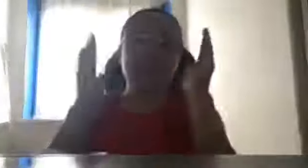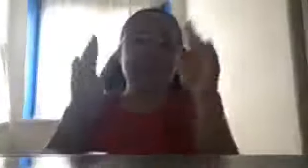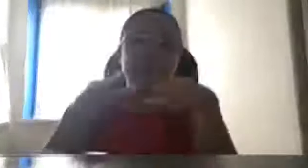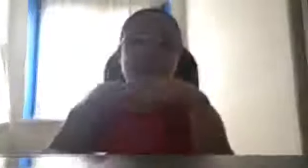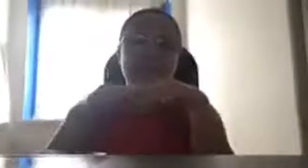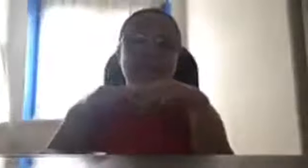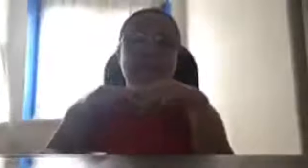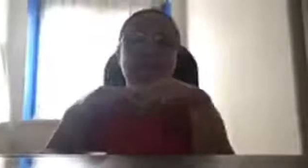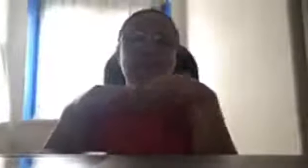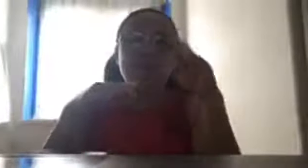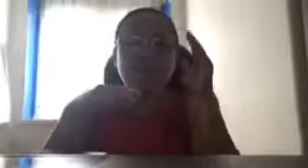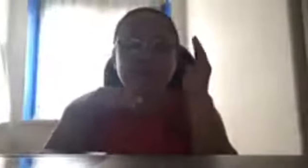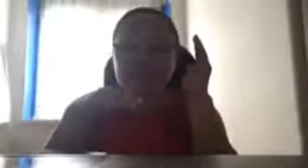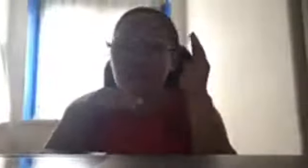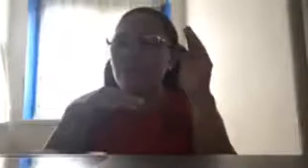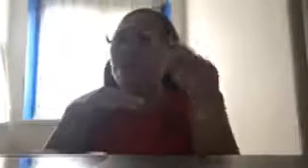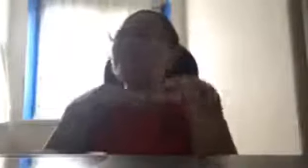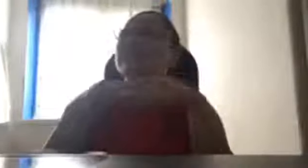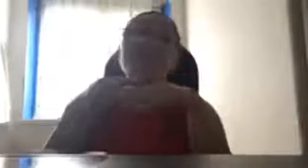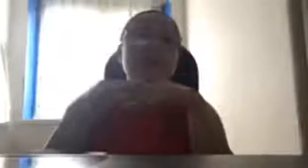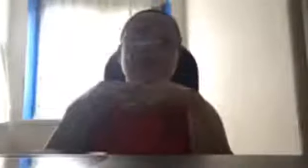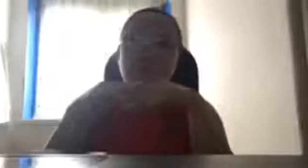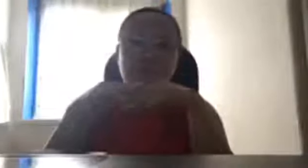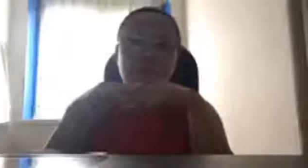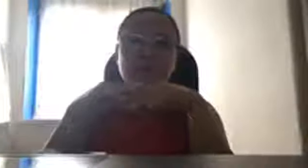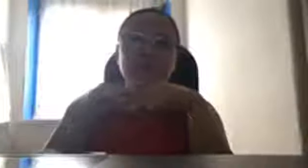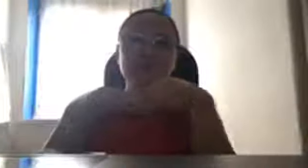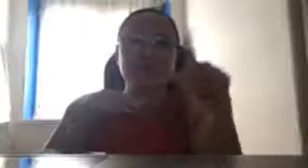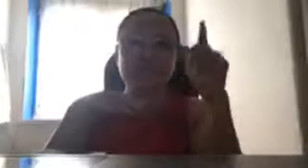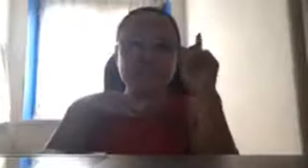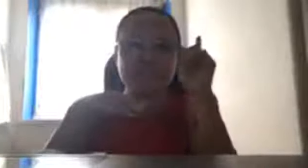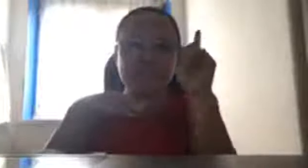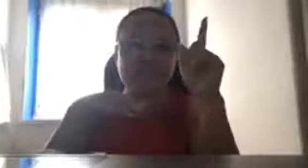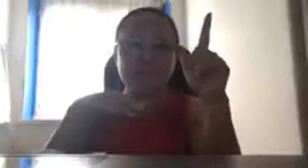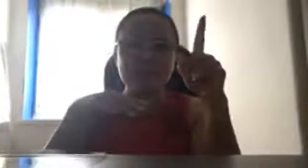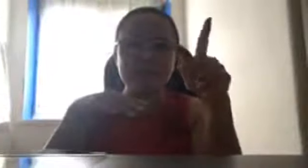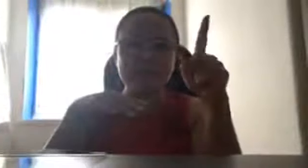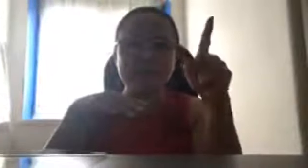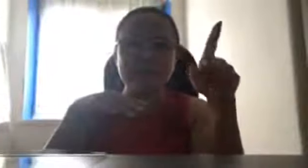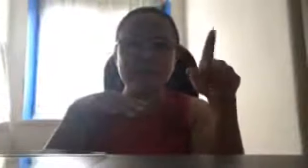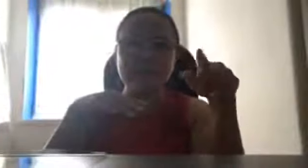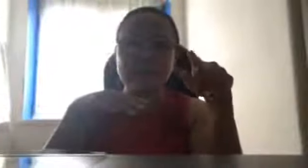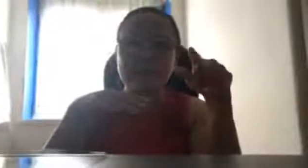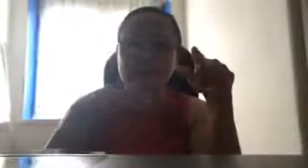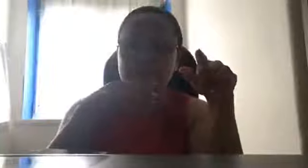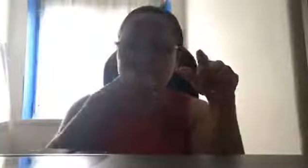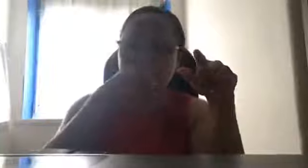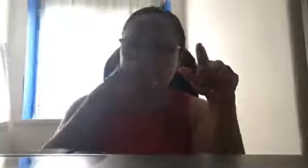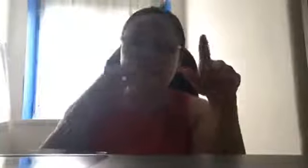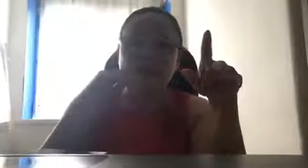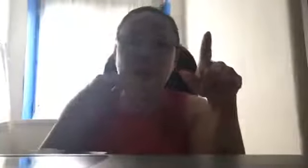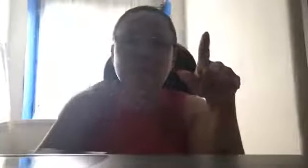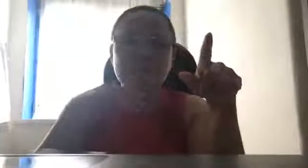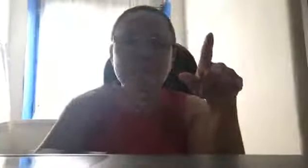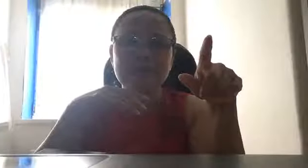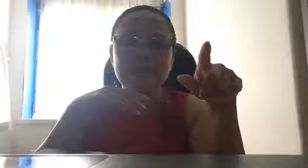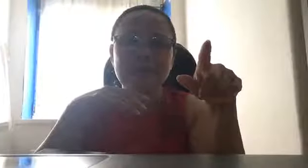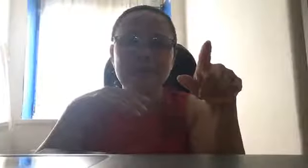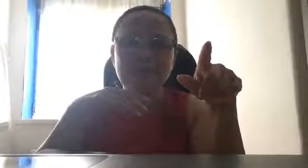activist. Huwag na huwag kayo mamumundo, kasi, alam nyo, pag nag-impiin na kayo, ang sarap-sarap kaya ng